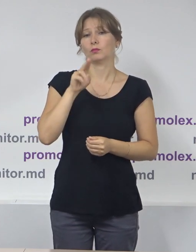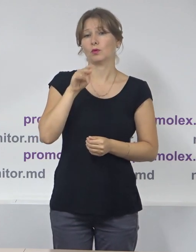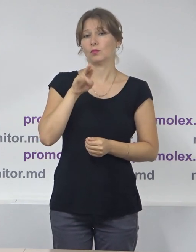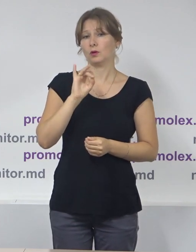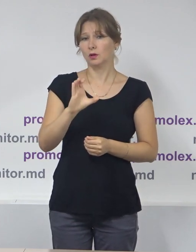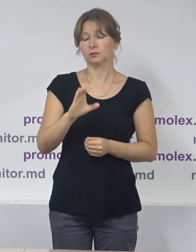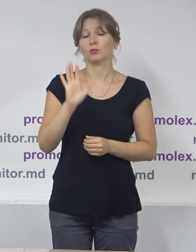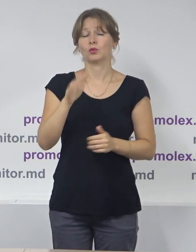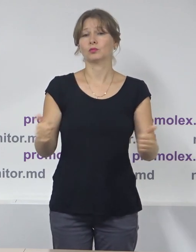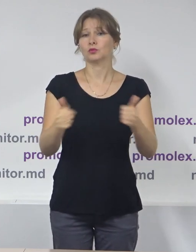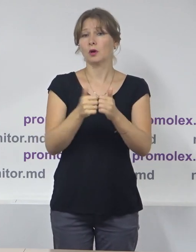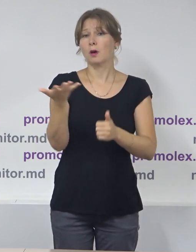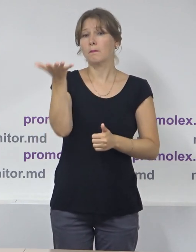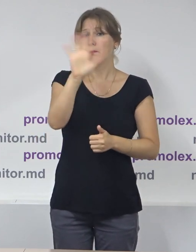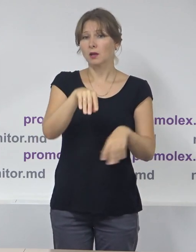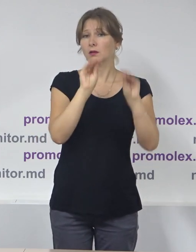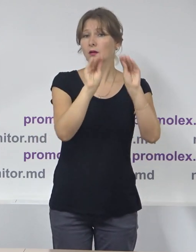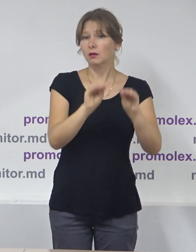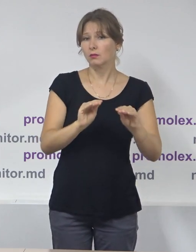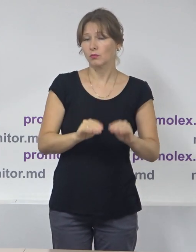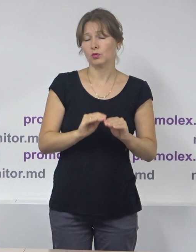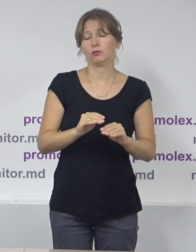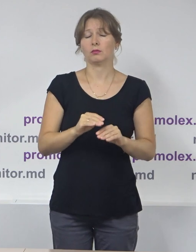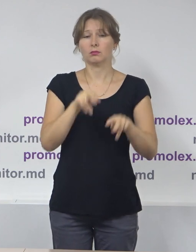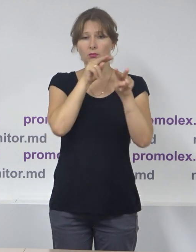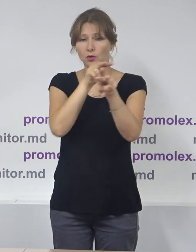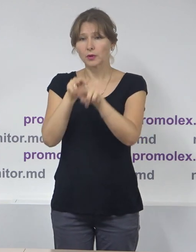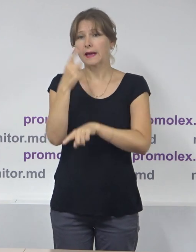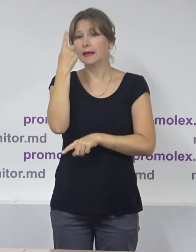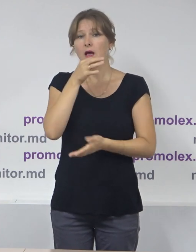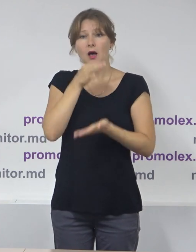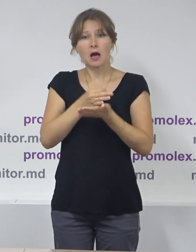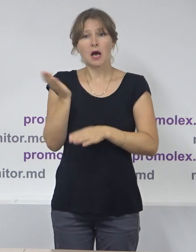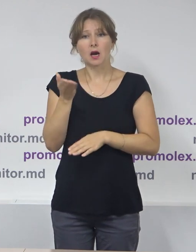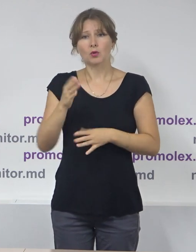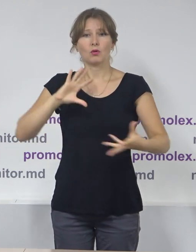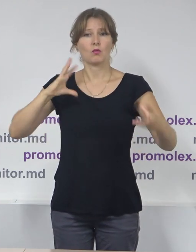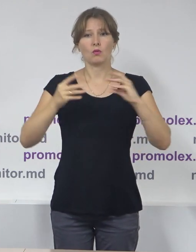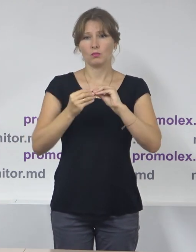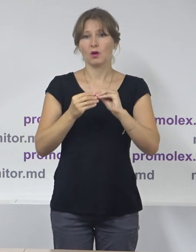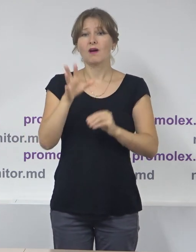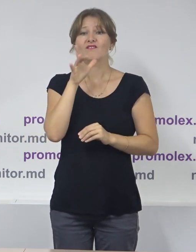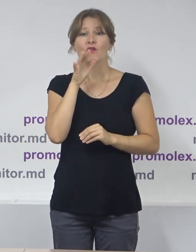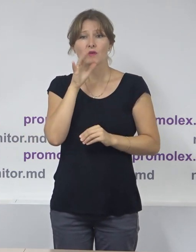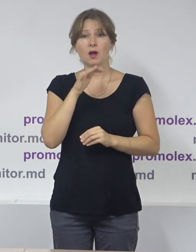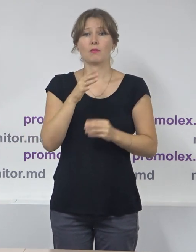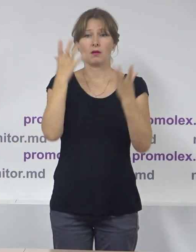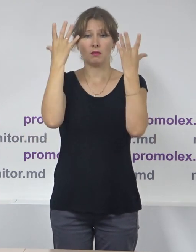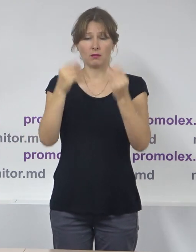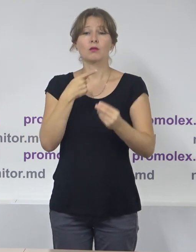elabora 5 rapoarte intermediari de observare a alegerilor și un raport final. În ziua alegerilor vom